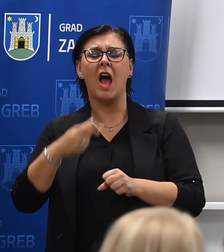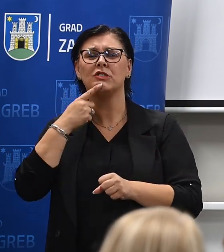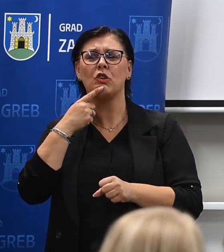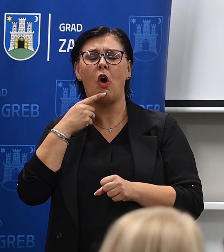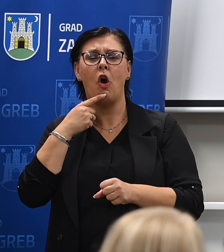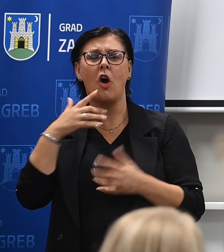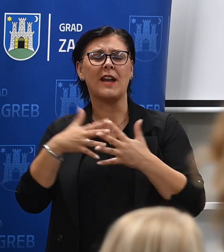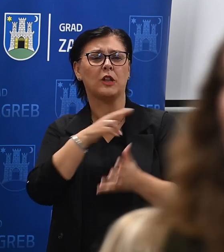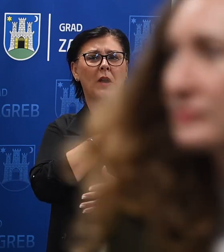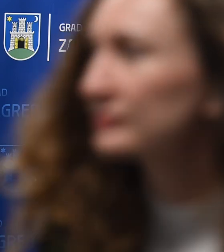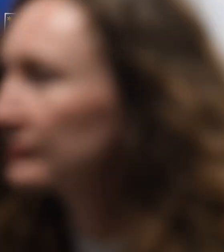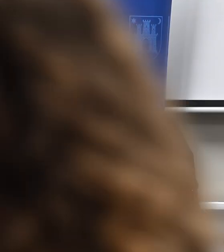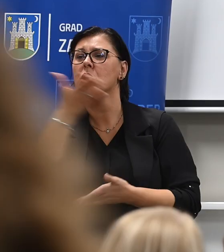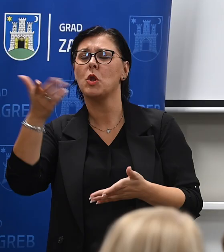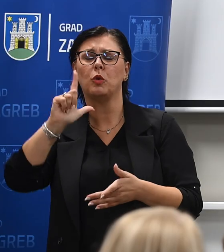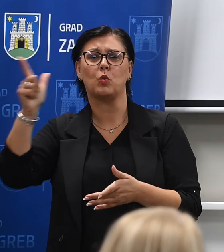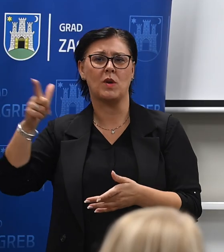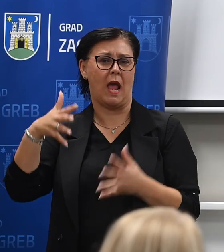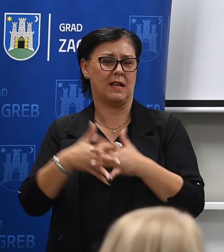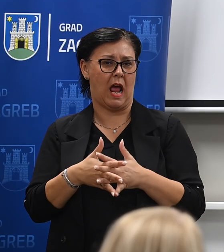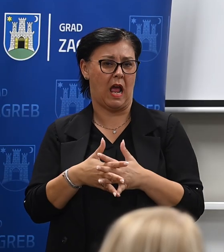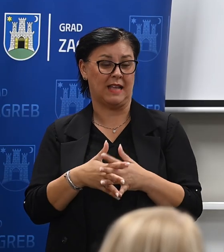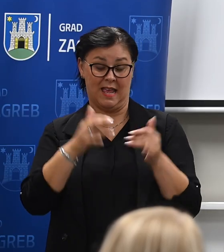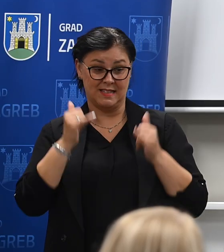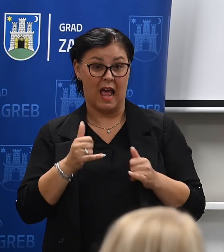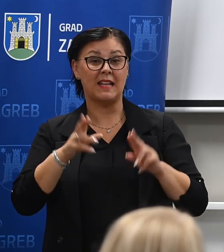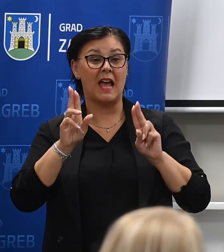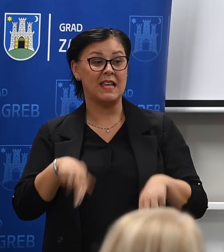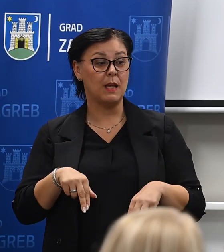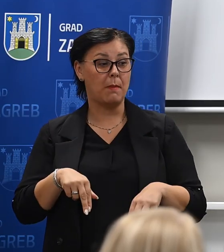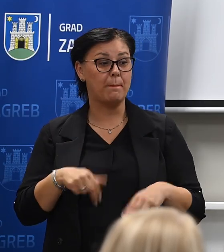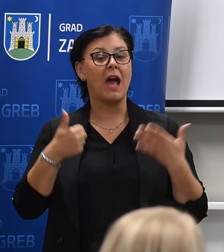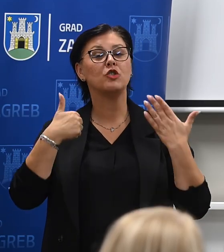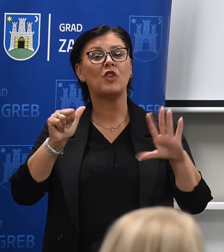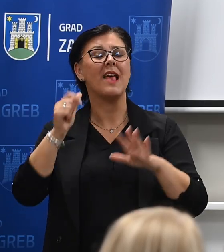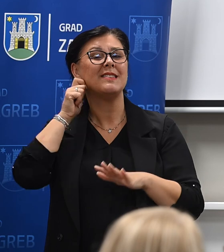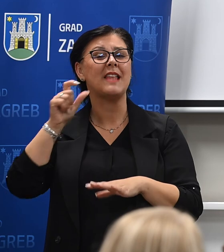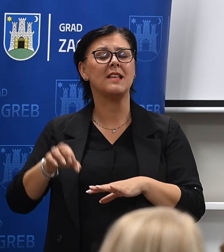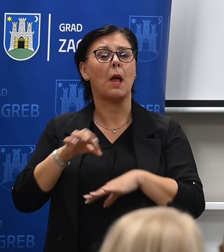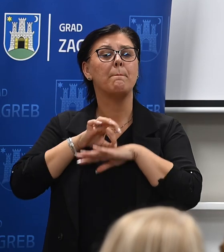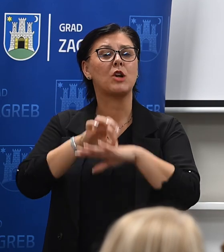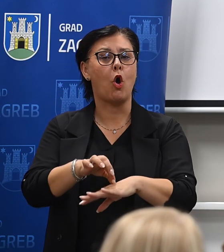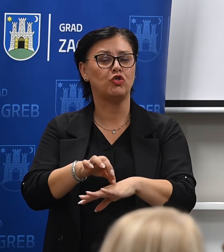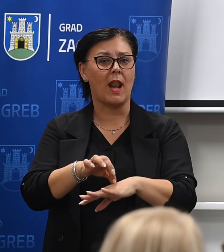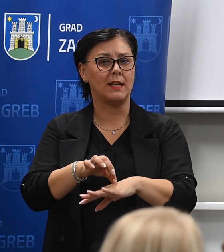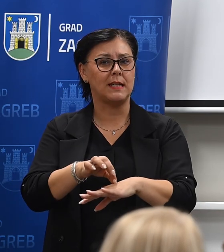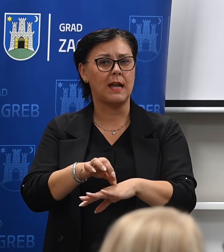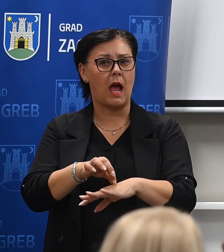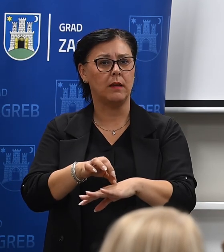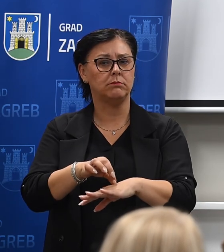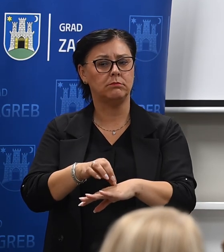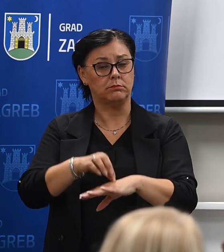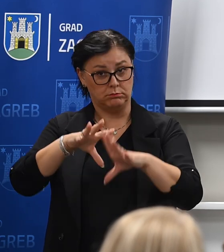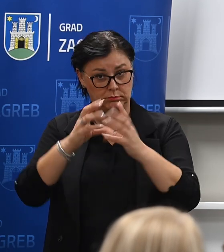a kamo li na nacionalnoj razini. Znači, mi imamo trenutno 16 pročelnika. Od toga,